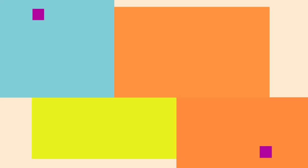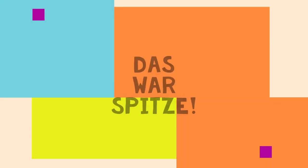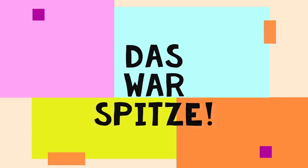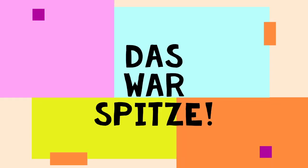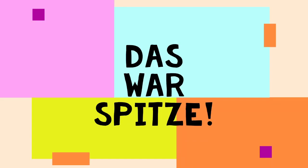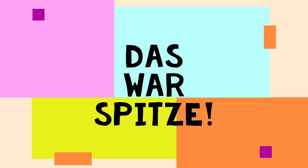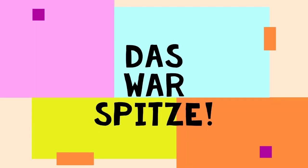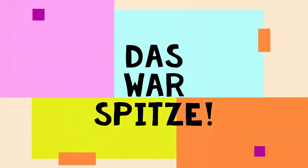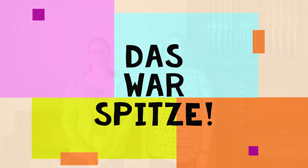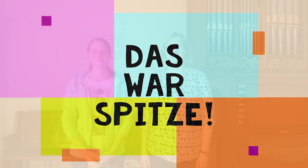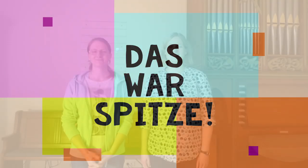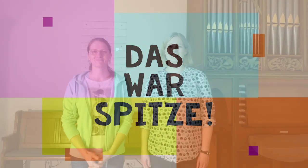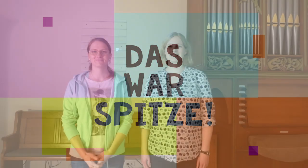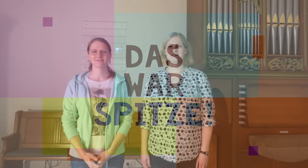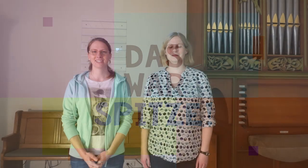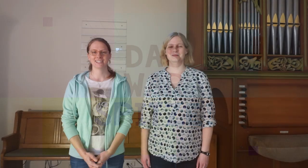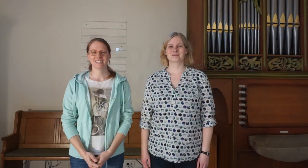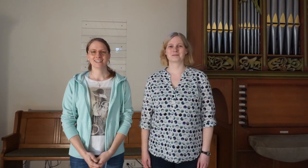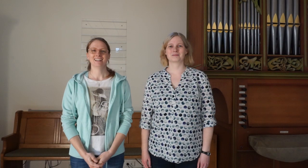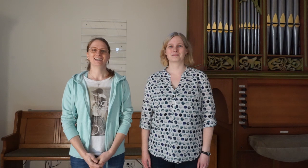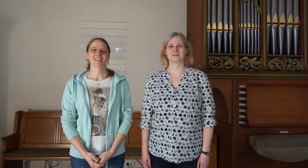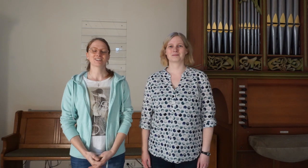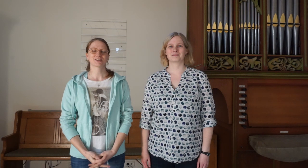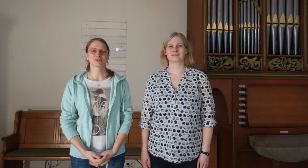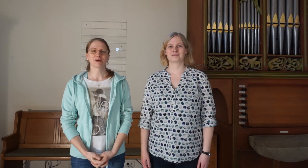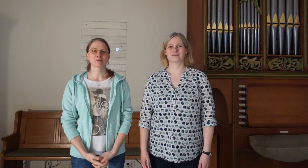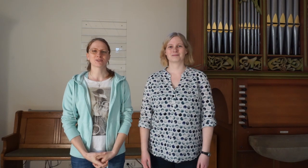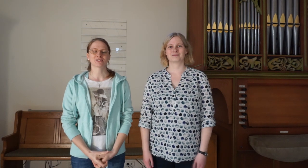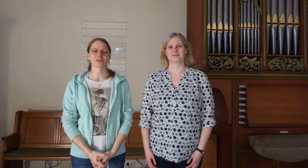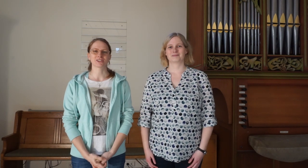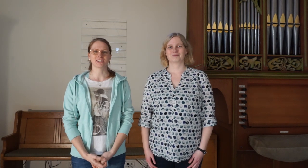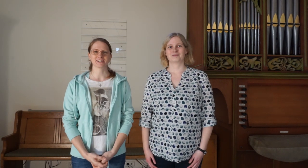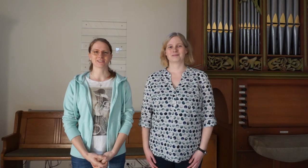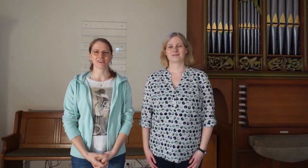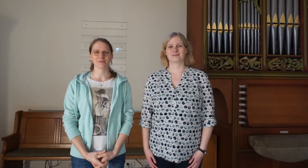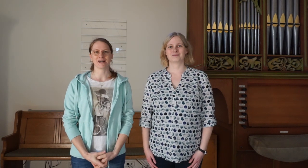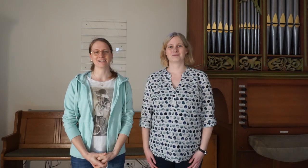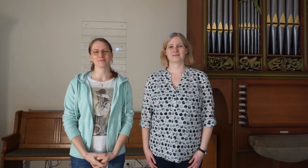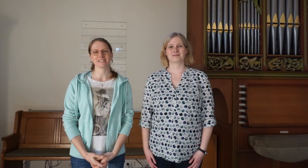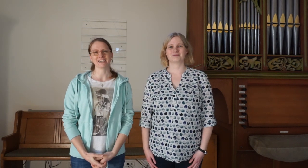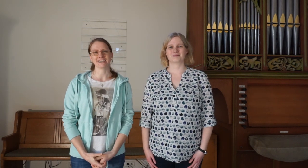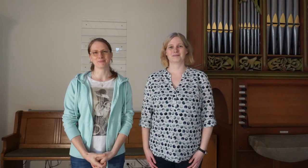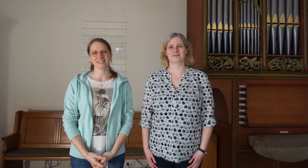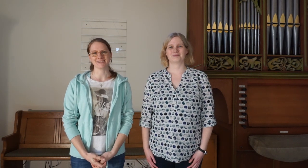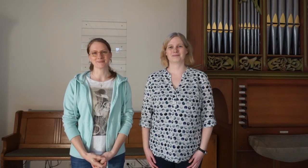Ich bin bei Lass uns zum Abschluss des Gottesdienstes noch mal miteinander beten.